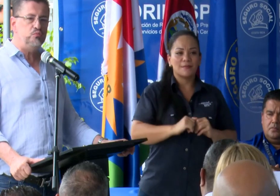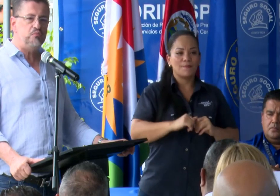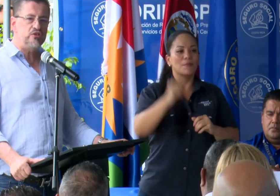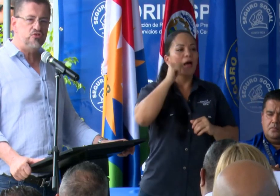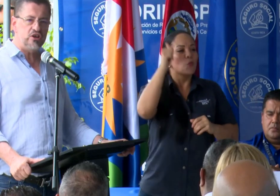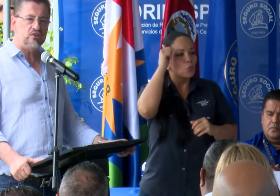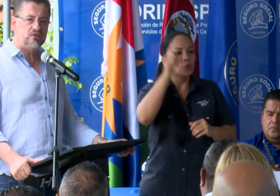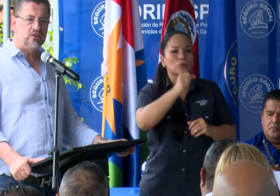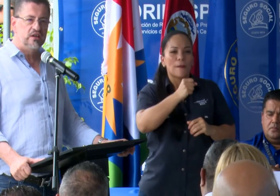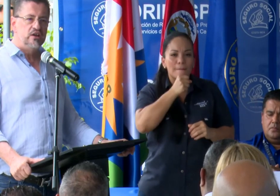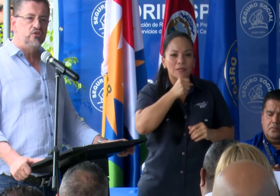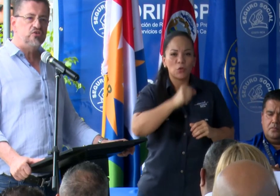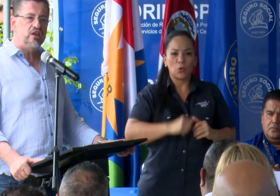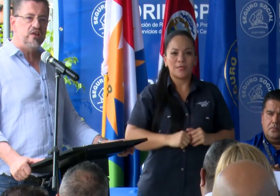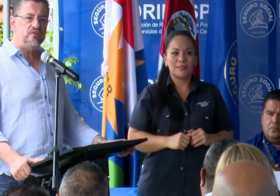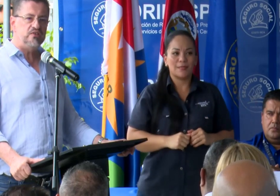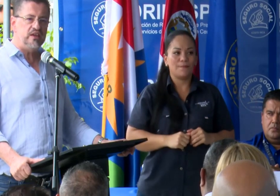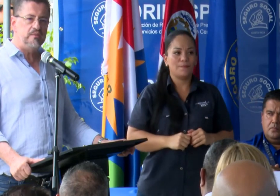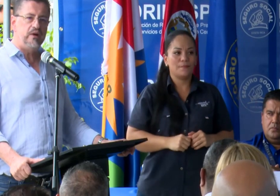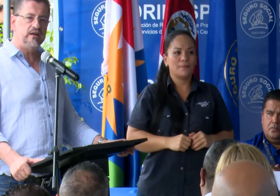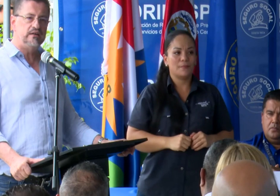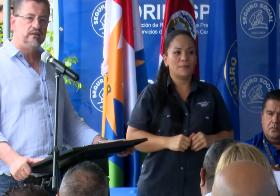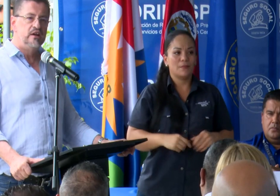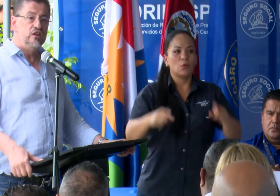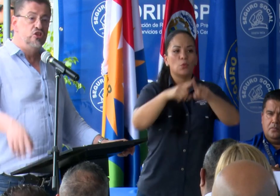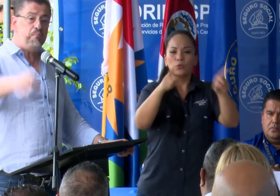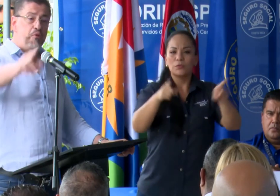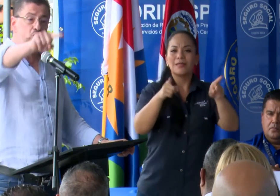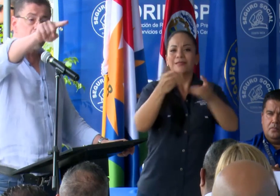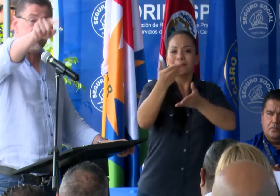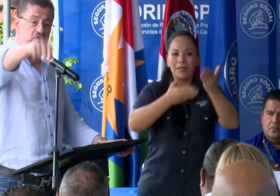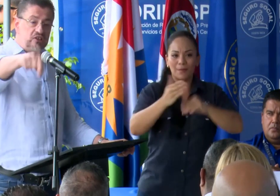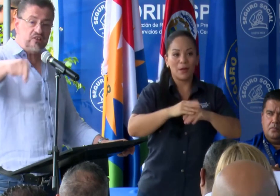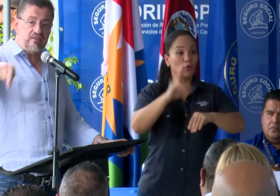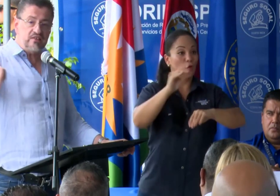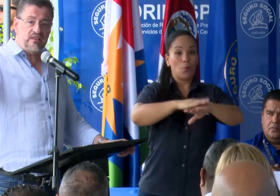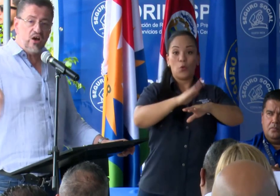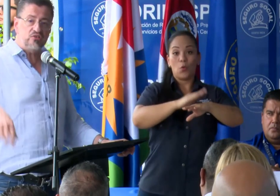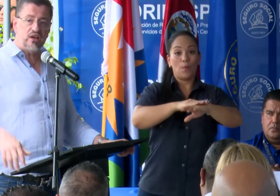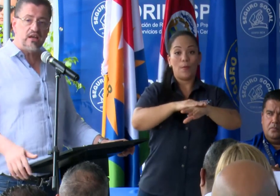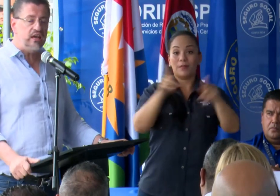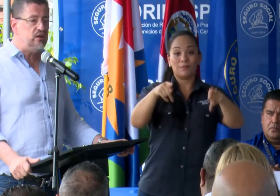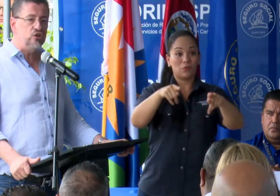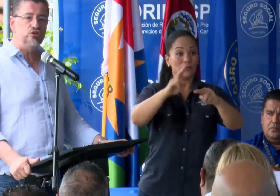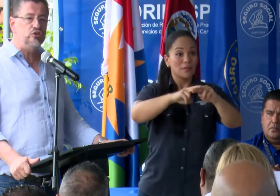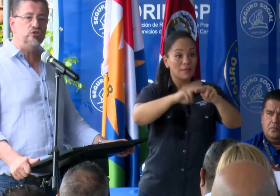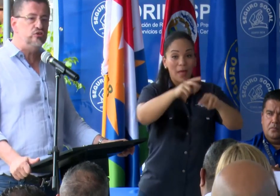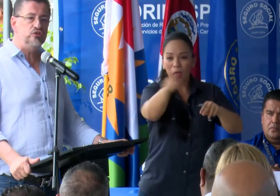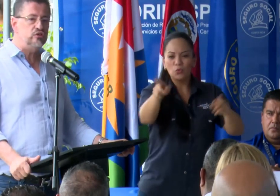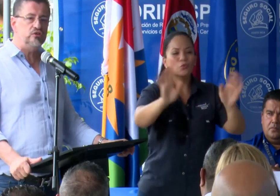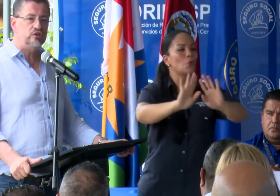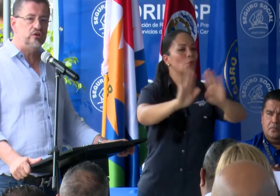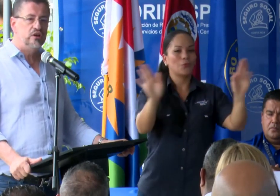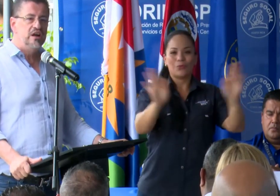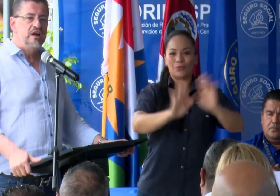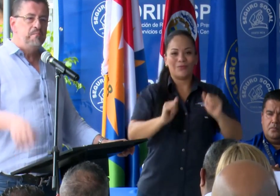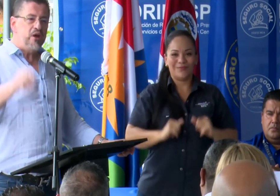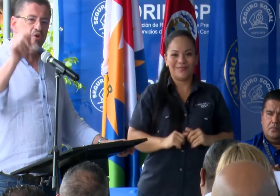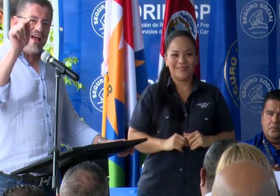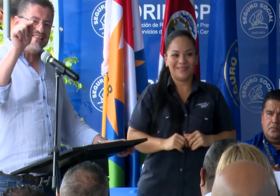adultos mayores, que ustedes sirvan, no por culpa de los que están sentados aquí, no, no, no, no, no.